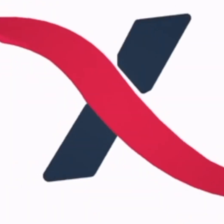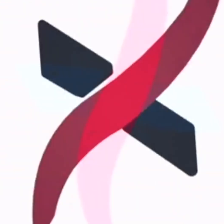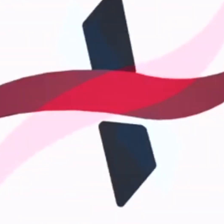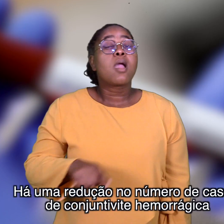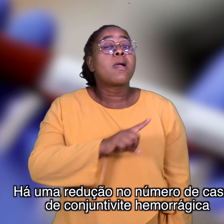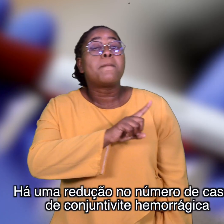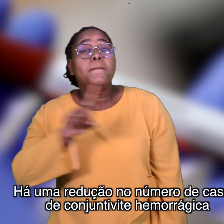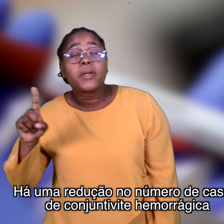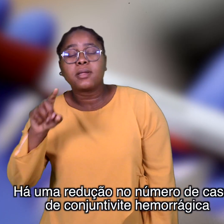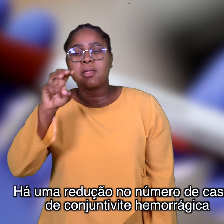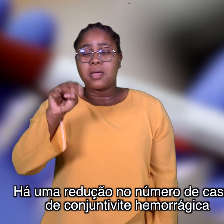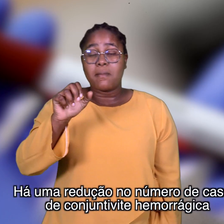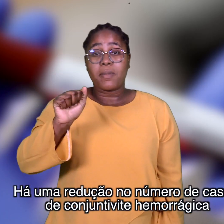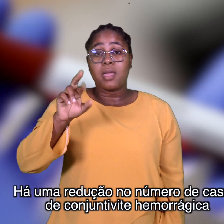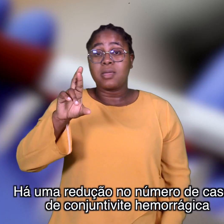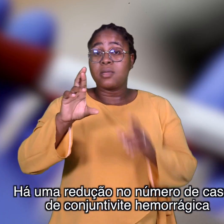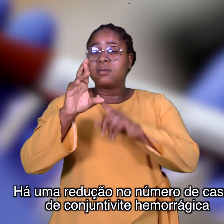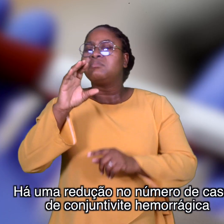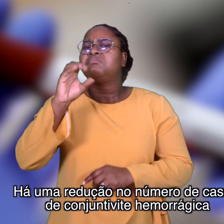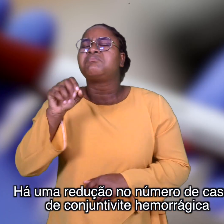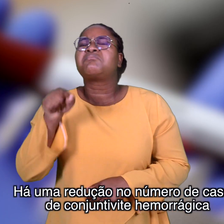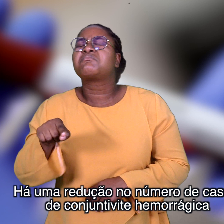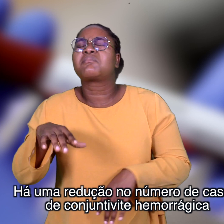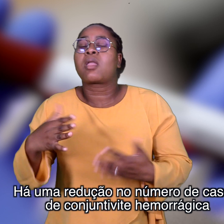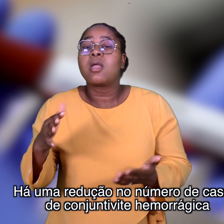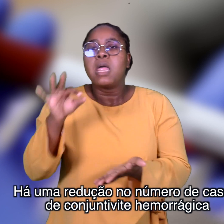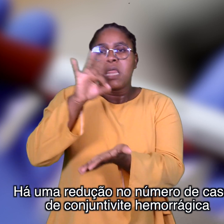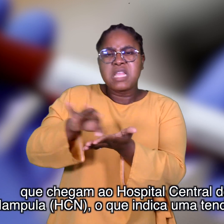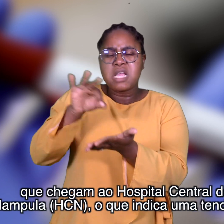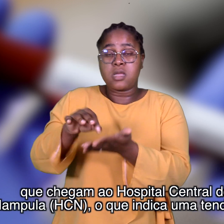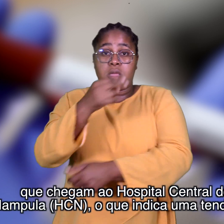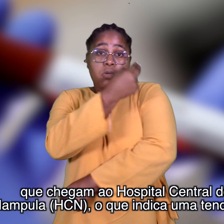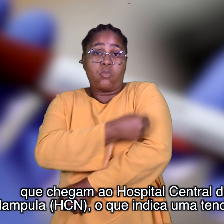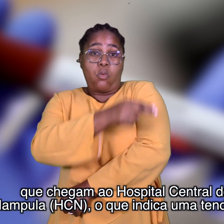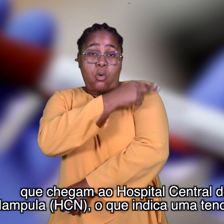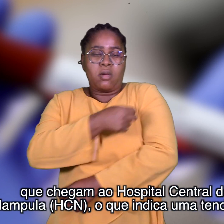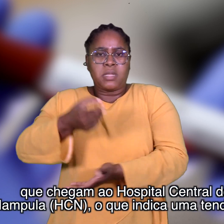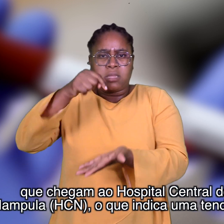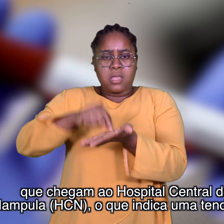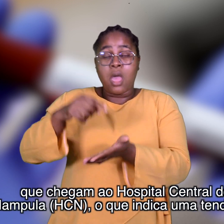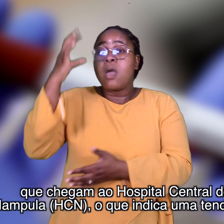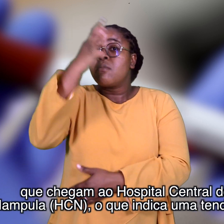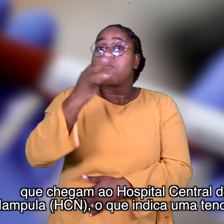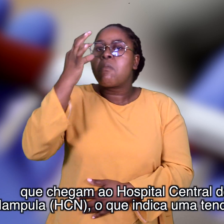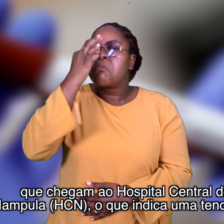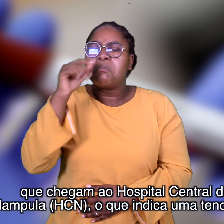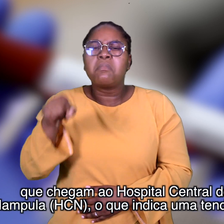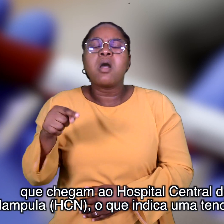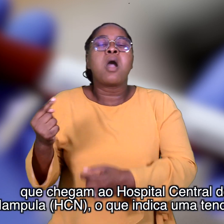Há uma redução no número de casos de conjuntivite hemorrágica que chegam ao Hospital Central de Nampula, HCN, o que